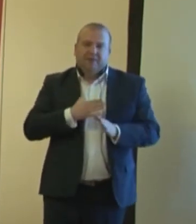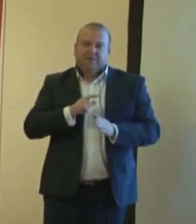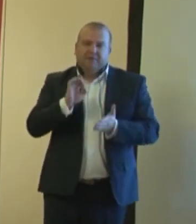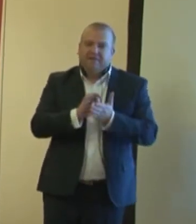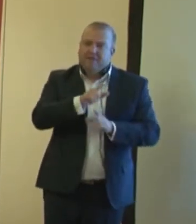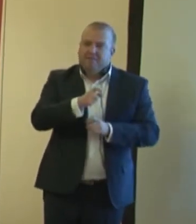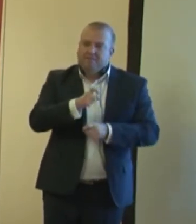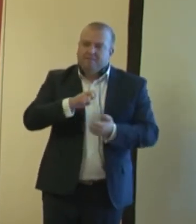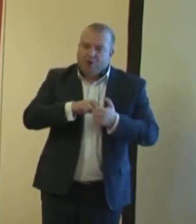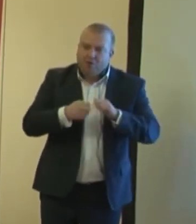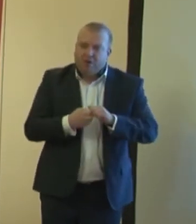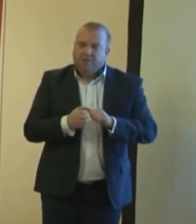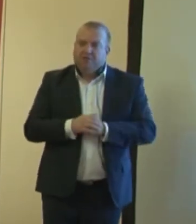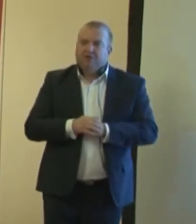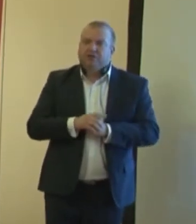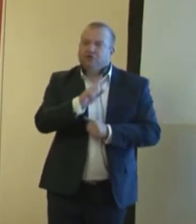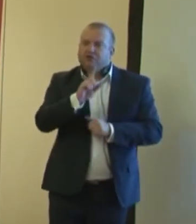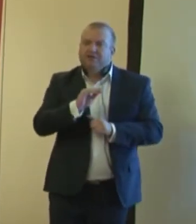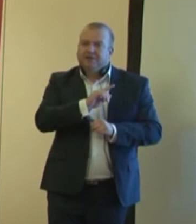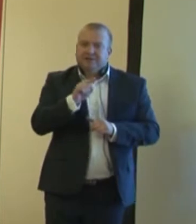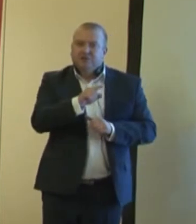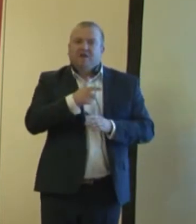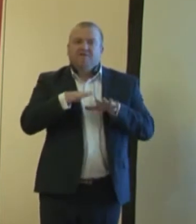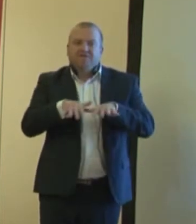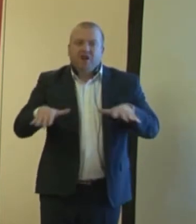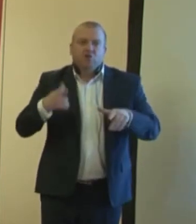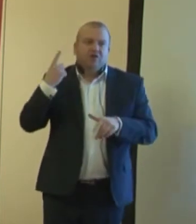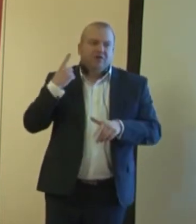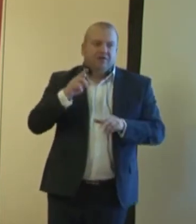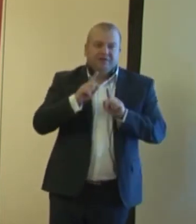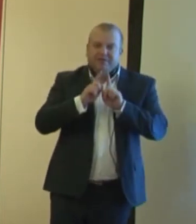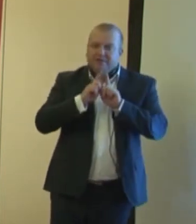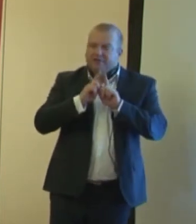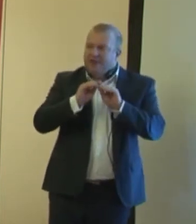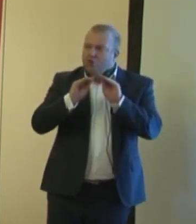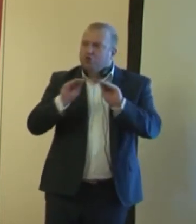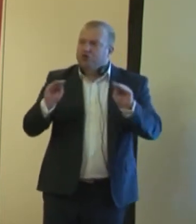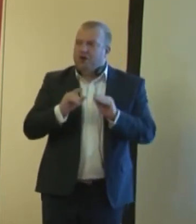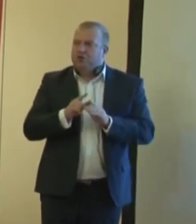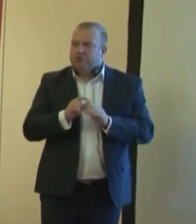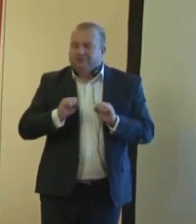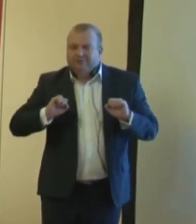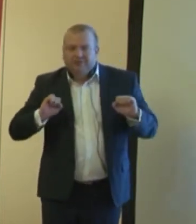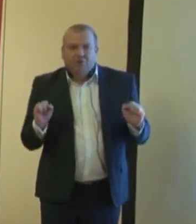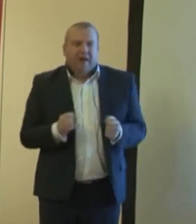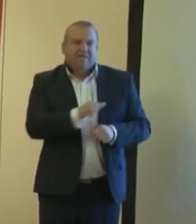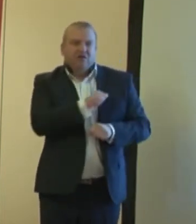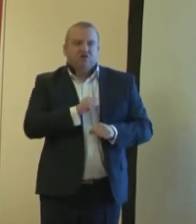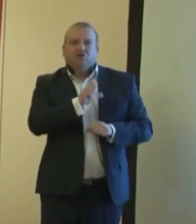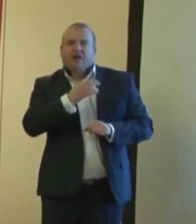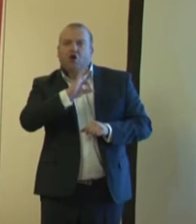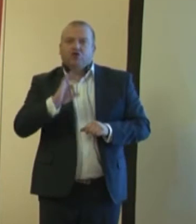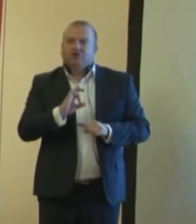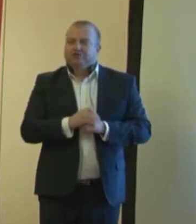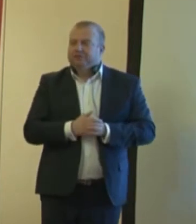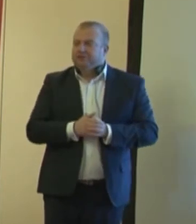z tym, że wielu nauczycieli obawia się czegoś. Jeśli się czegoś